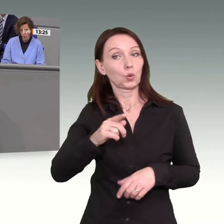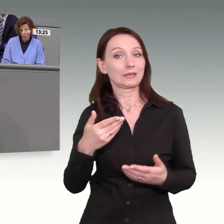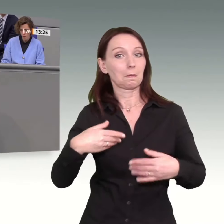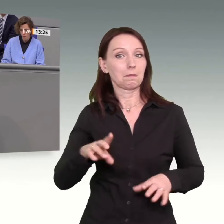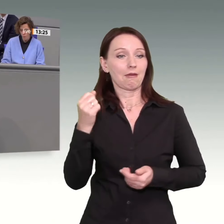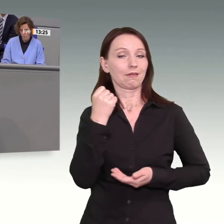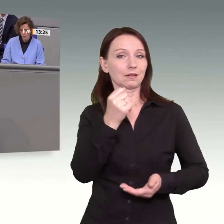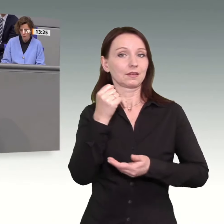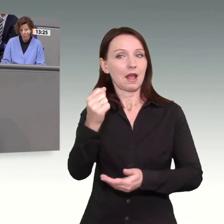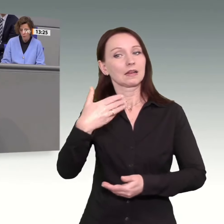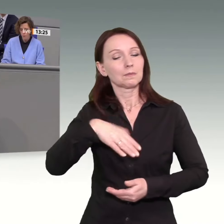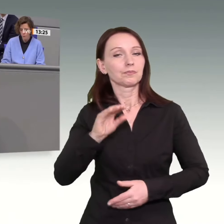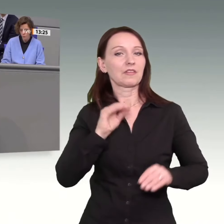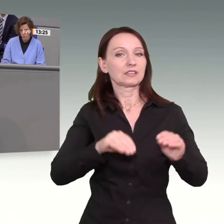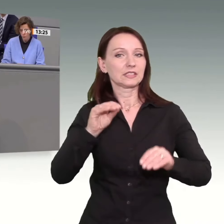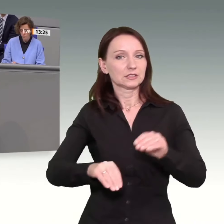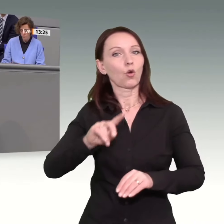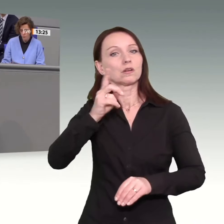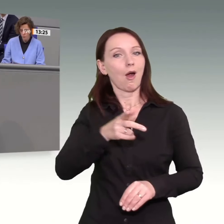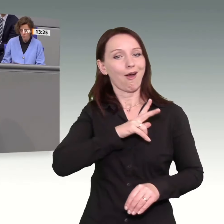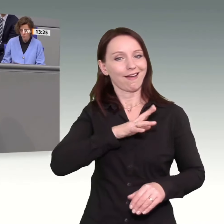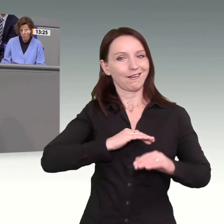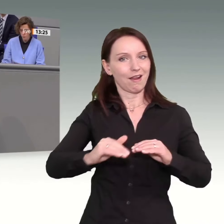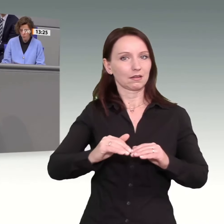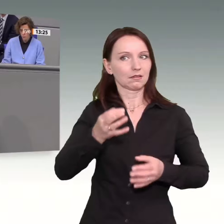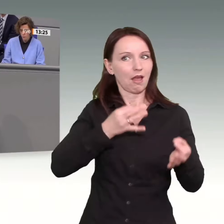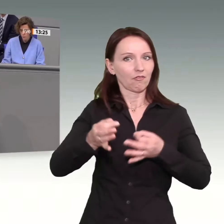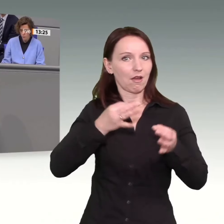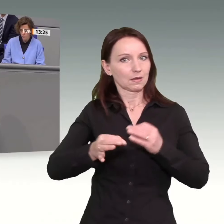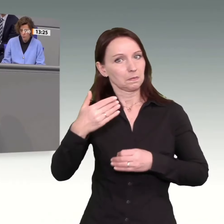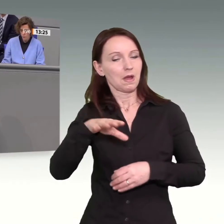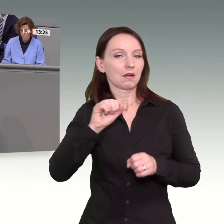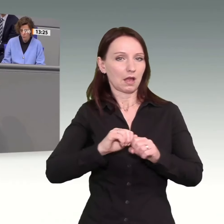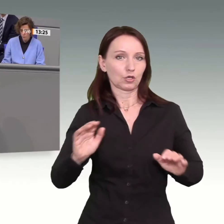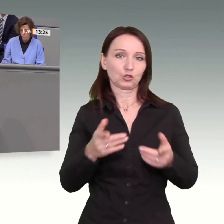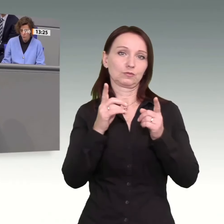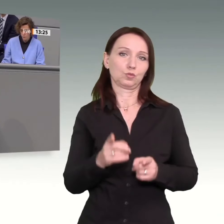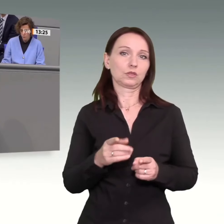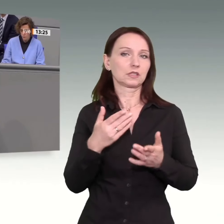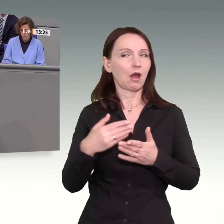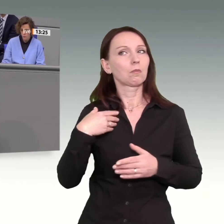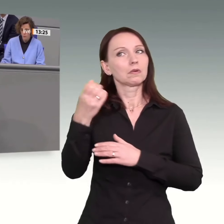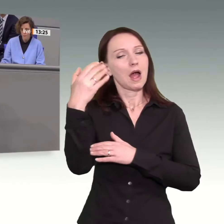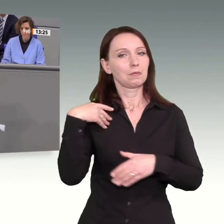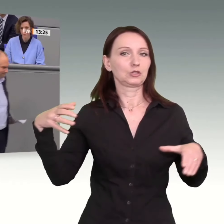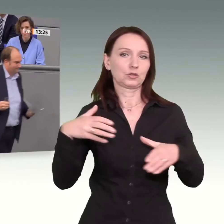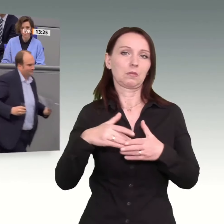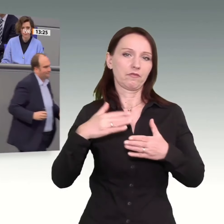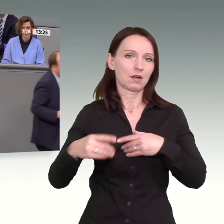Binnennachfrage unterstützt werden müssen. Diesen Weg werden wir in der Ampel weitergehen. Ich freue mich sehr auf die gemeinsame Diskussion. Vielen Dank.